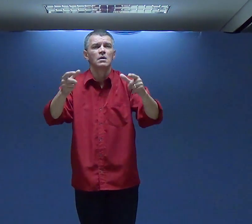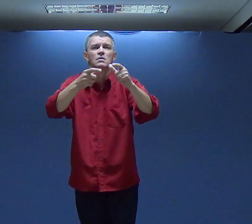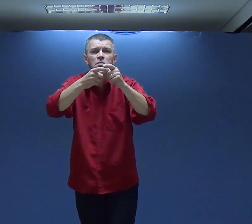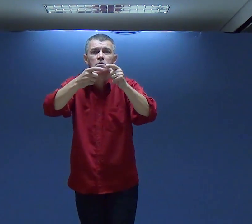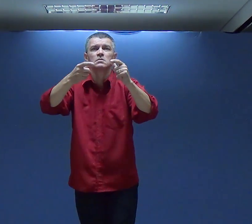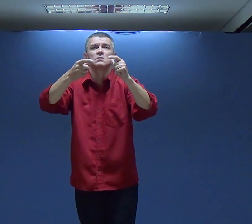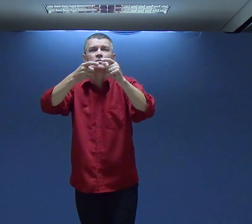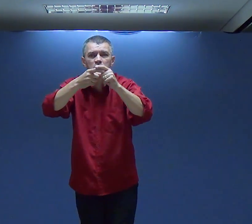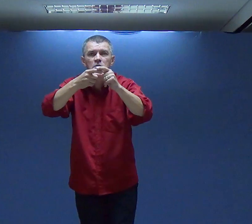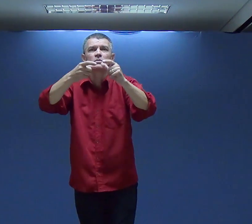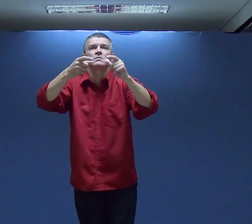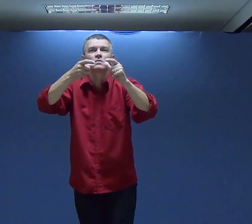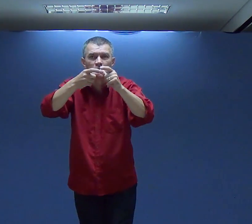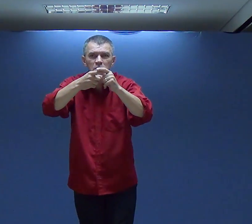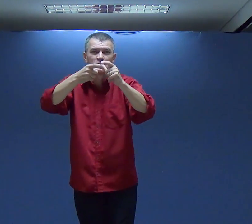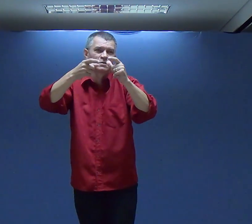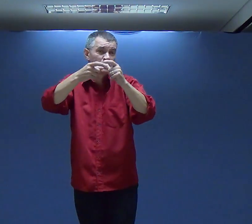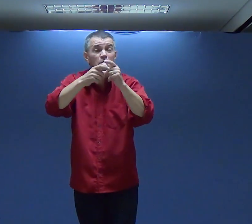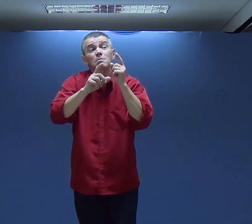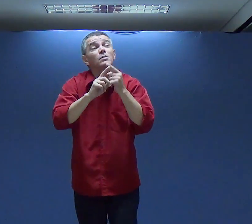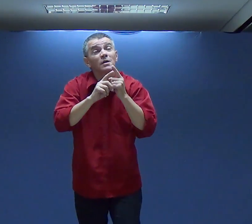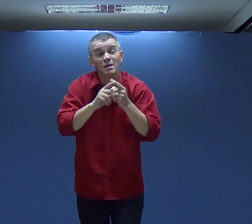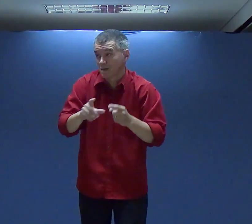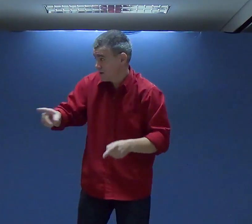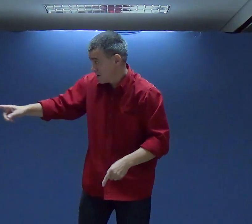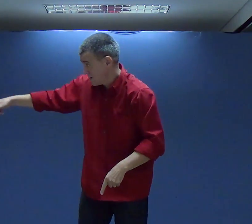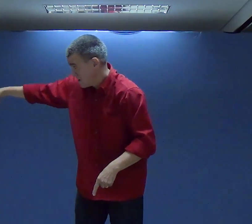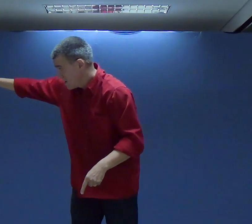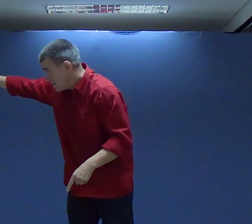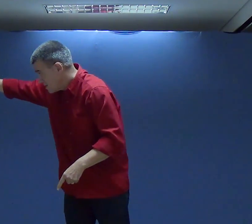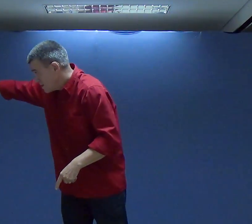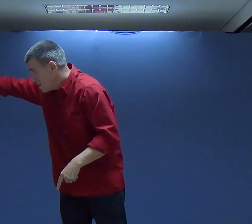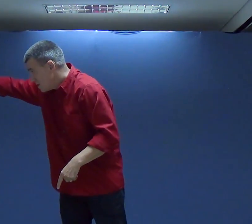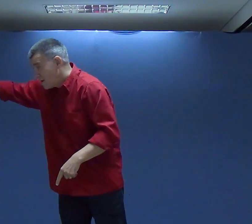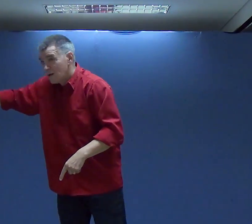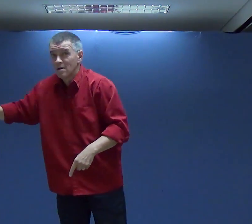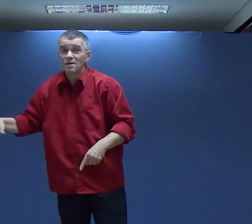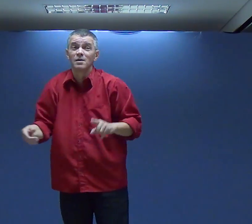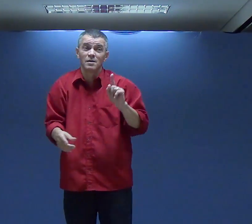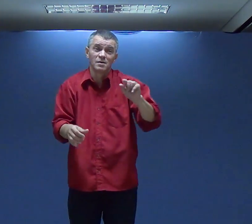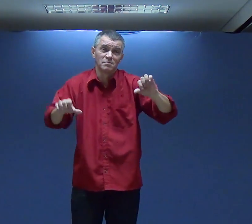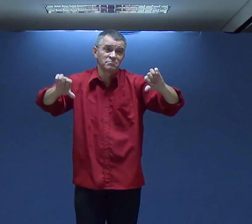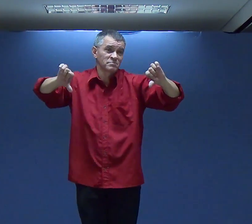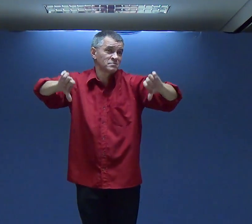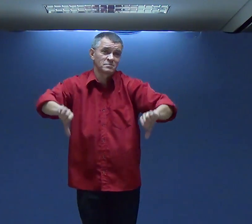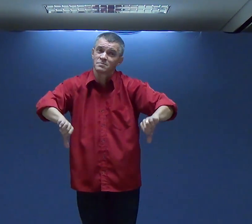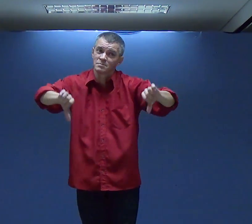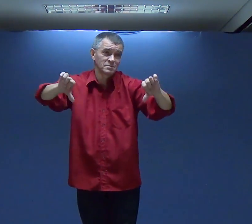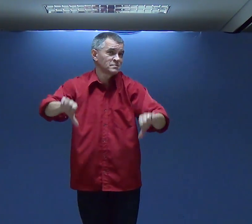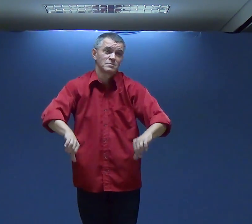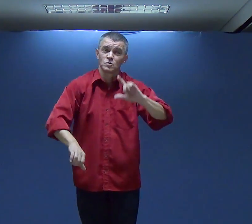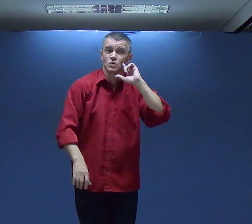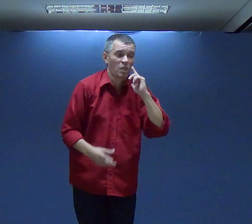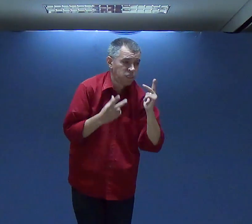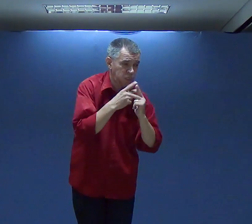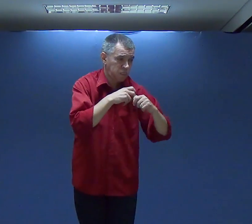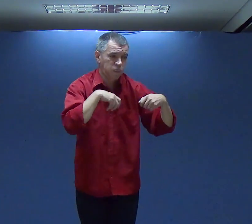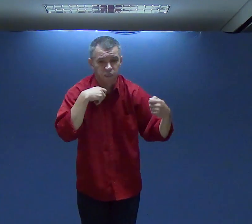anos Aqui E as vezes Esse grupo Não cresce Por que? Porque nos falta